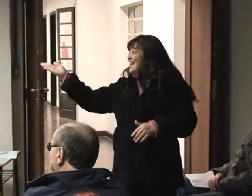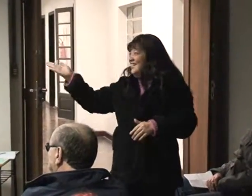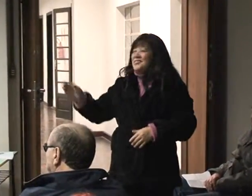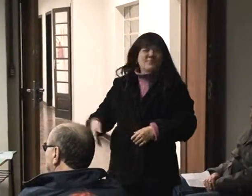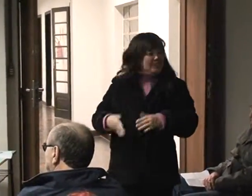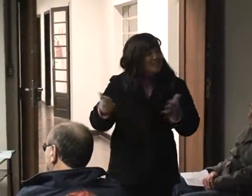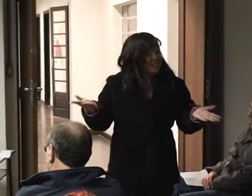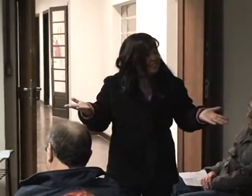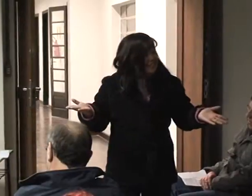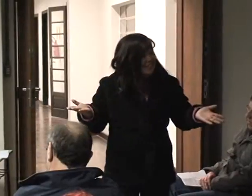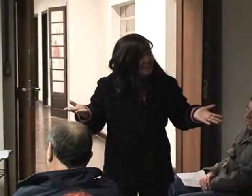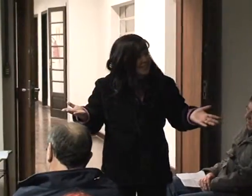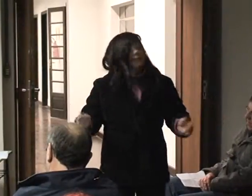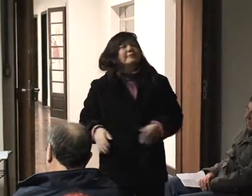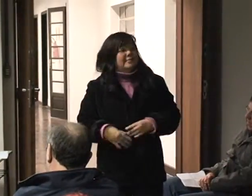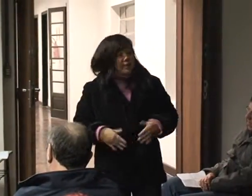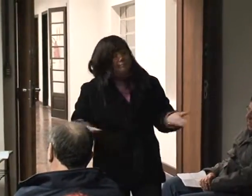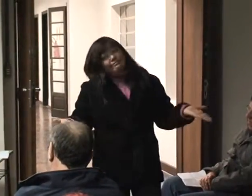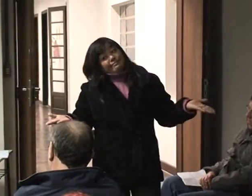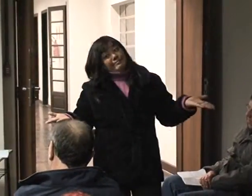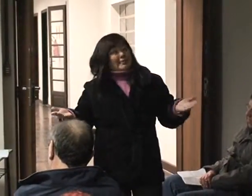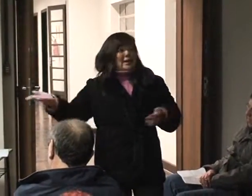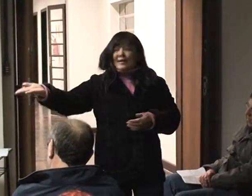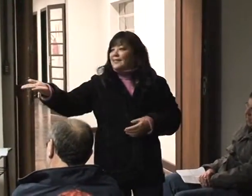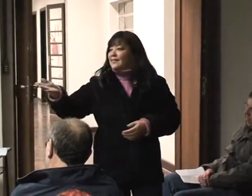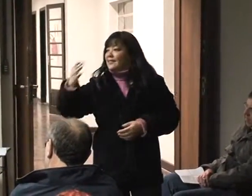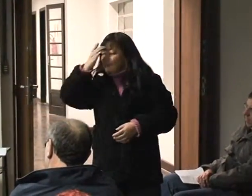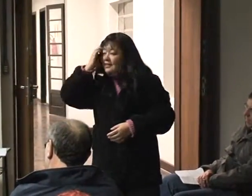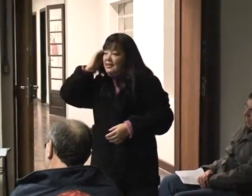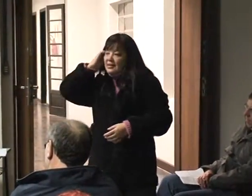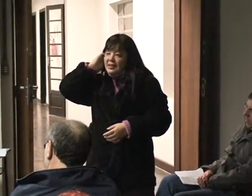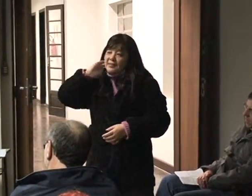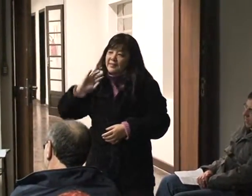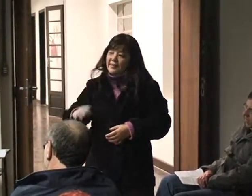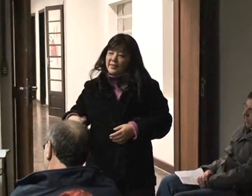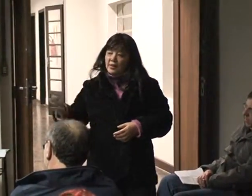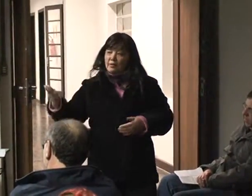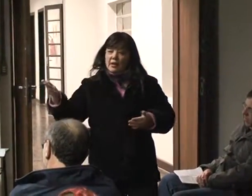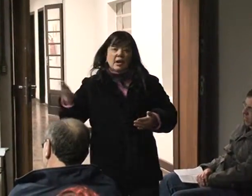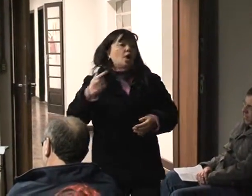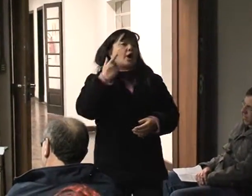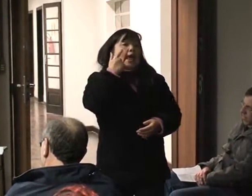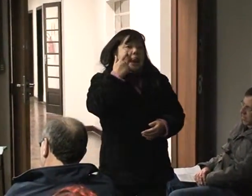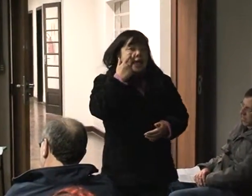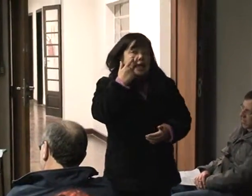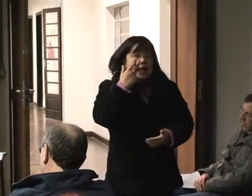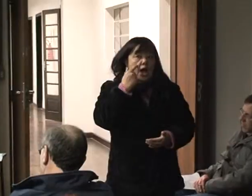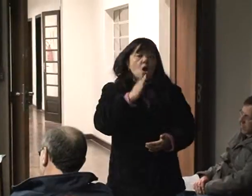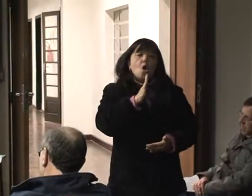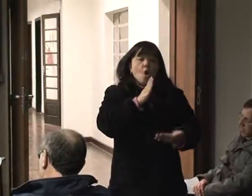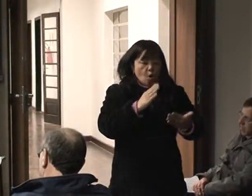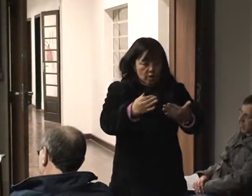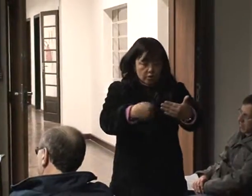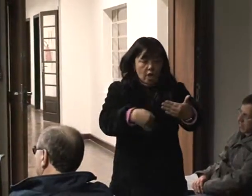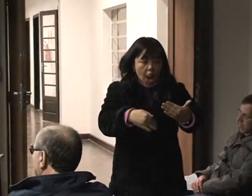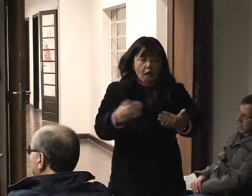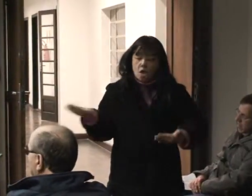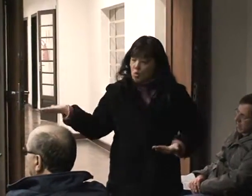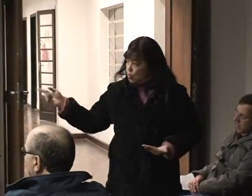participação das pessoas especificamente em relação a... consegue a leitura desse programa aí. Vai passar alguma coisa sobre isso? Ou isso aí tem algum